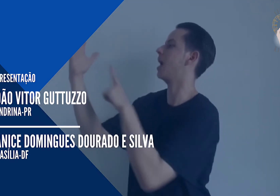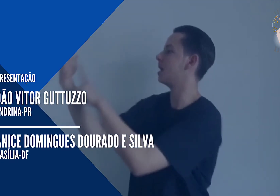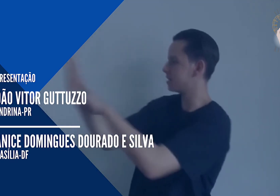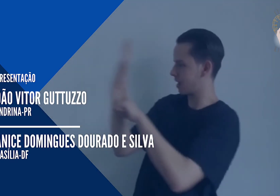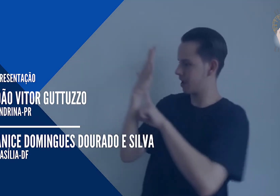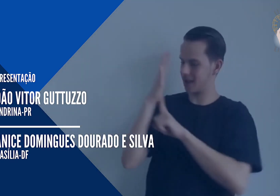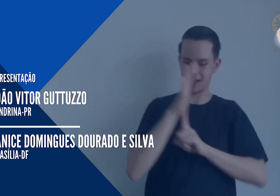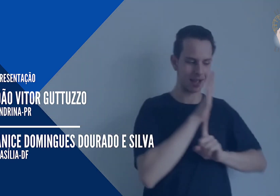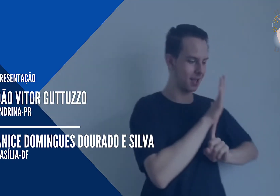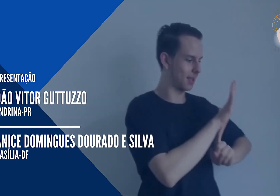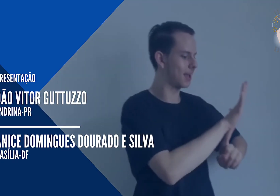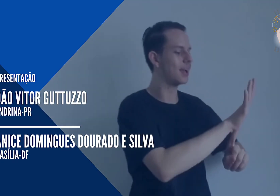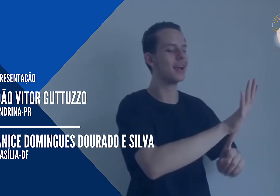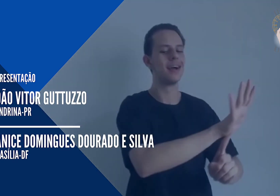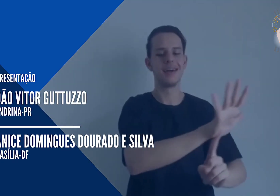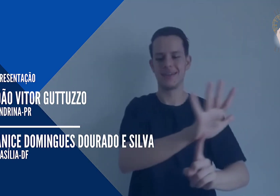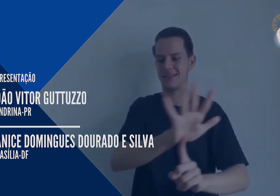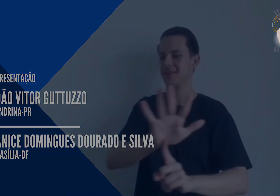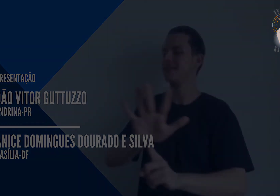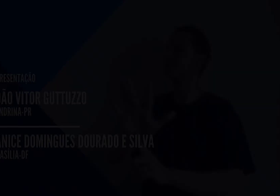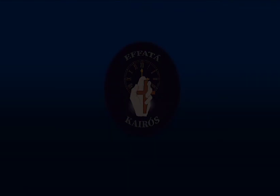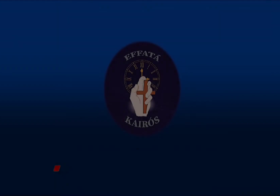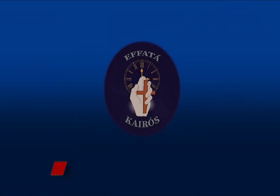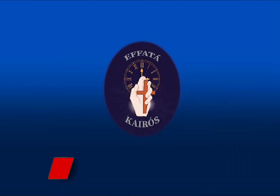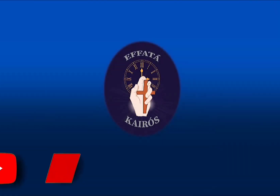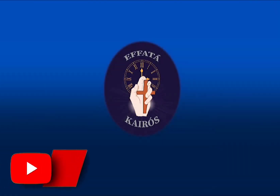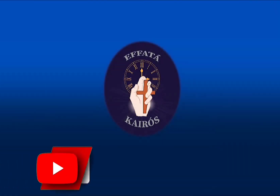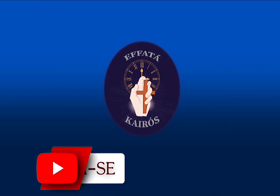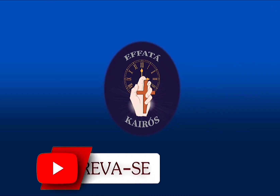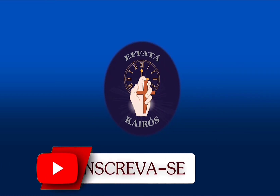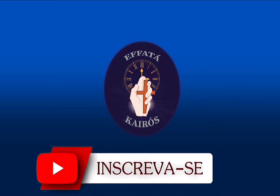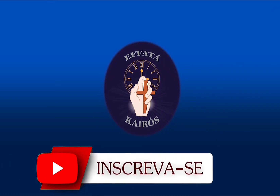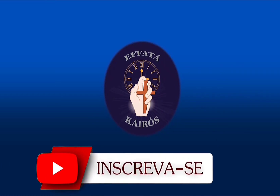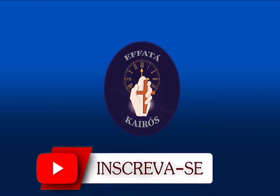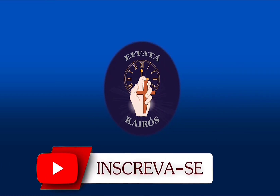E o Espírito o Espírito o o